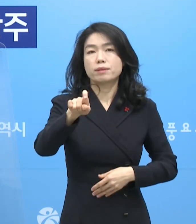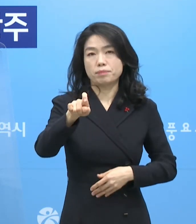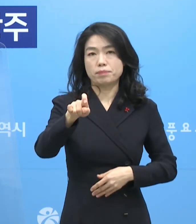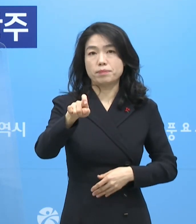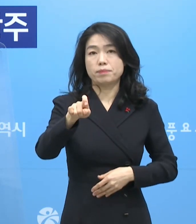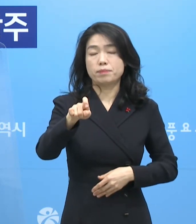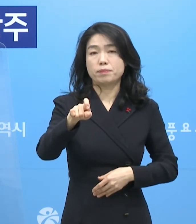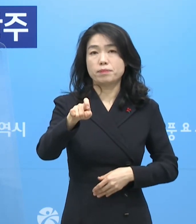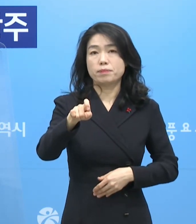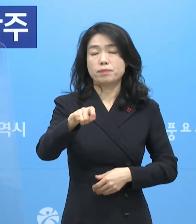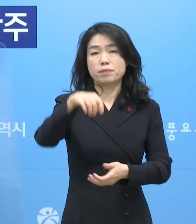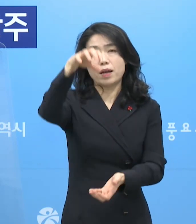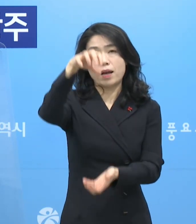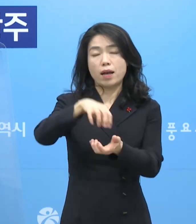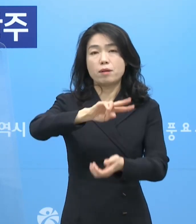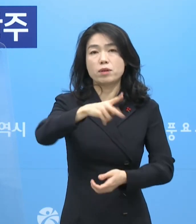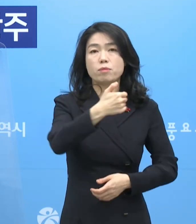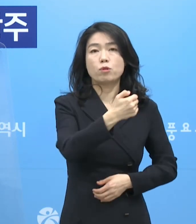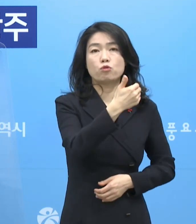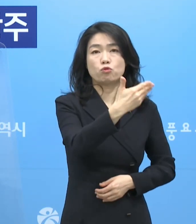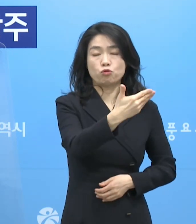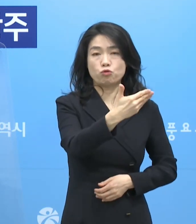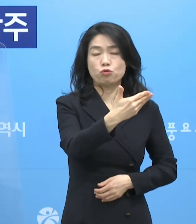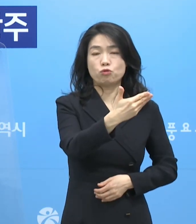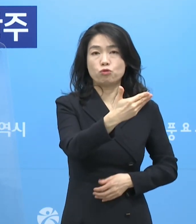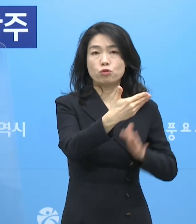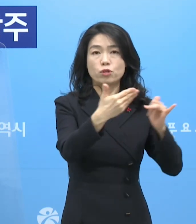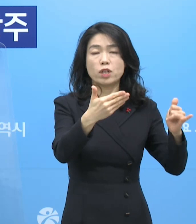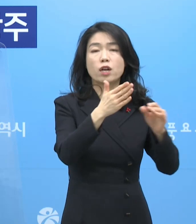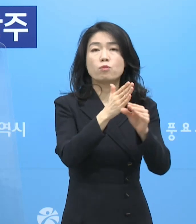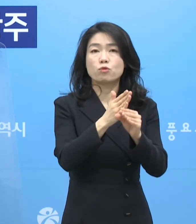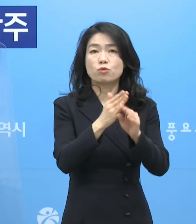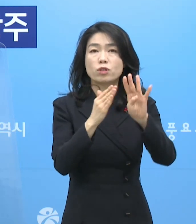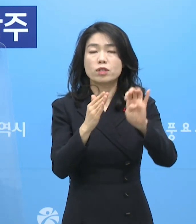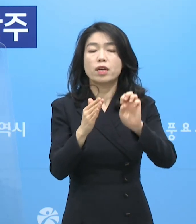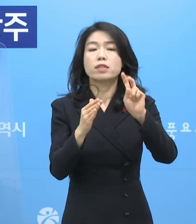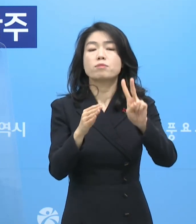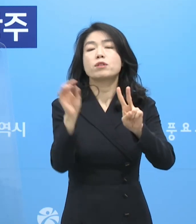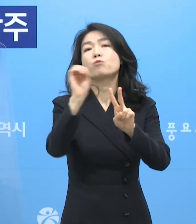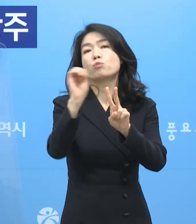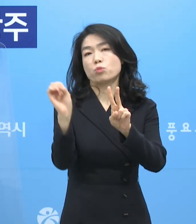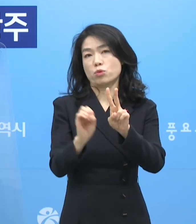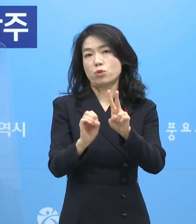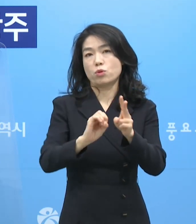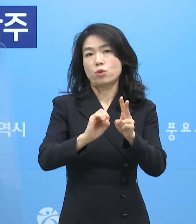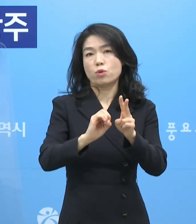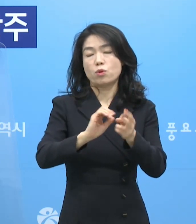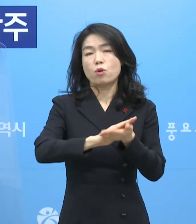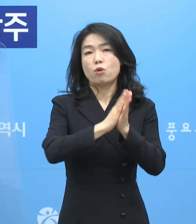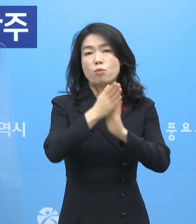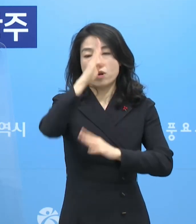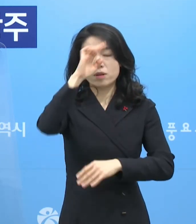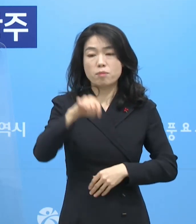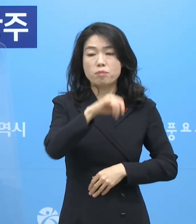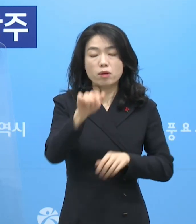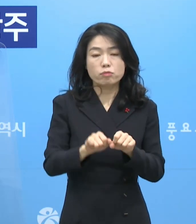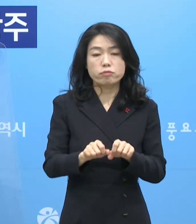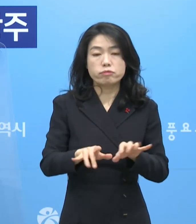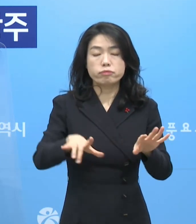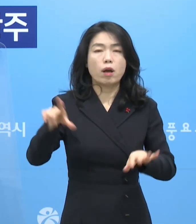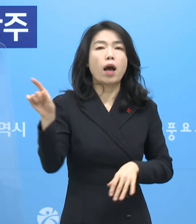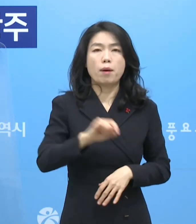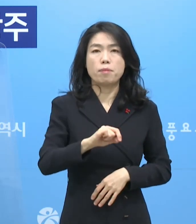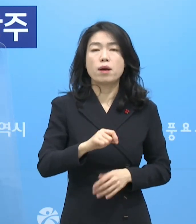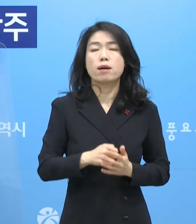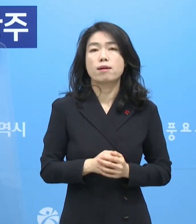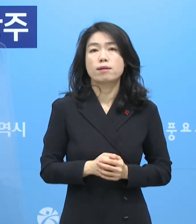누적 인원 259명의 42%를 차지할 정도로 변이 바이러스가 빠르게 확산되고 있습니다.